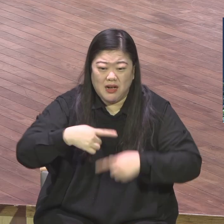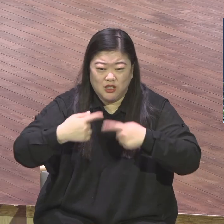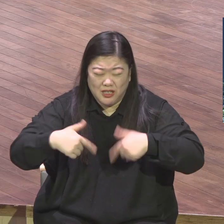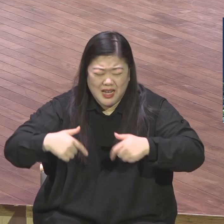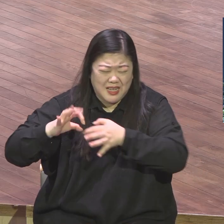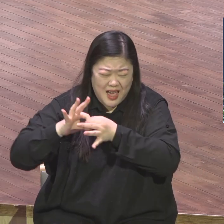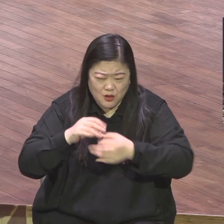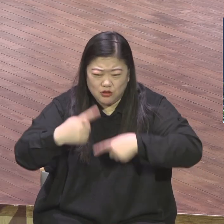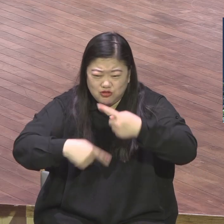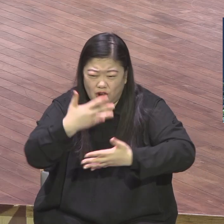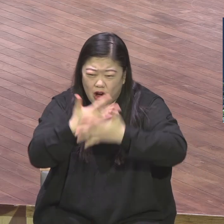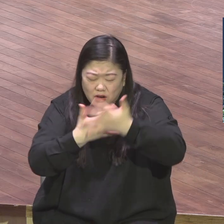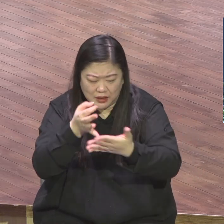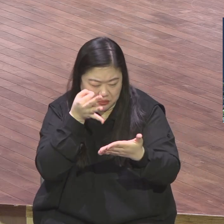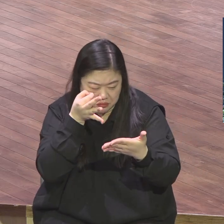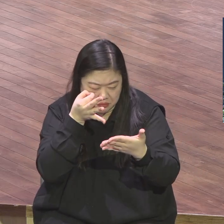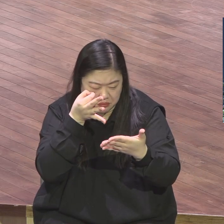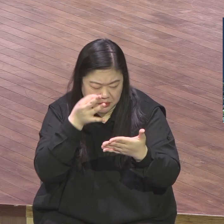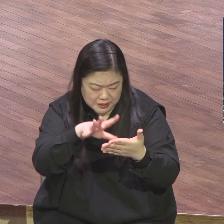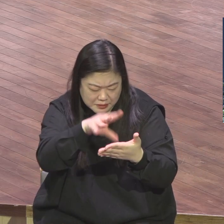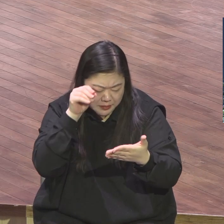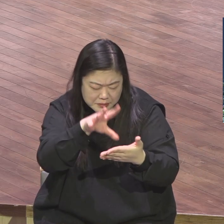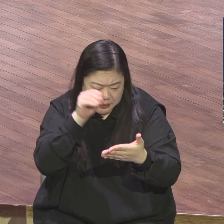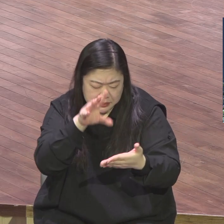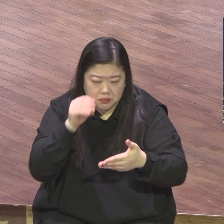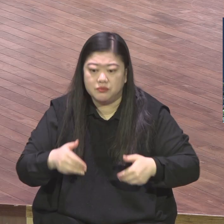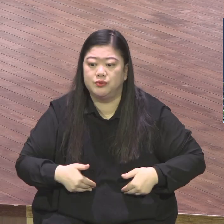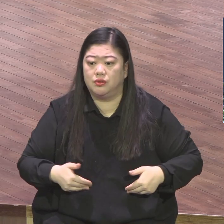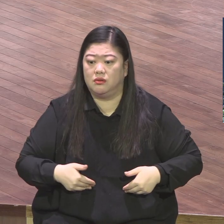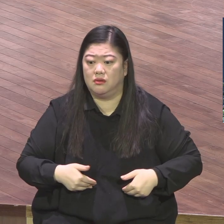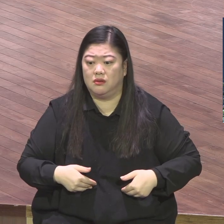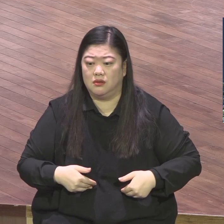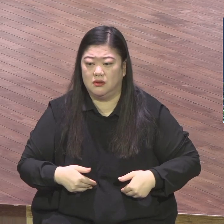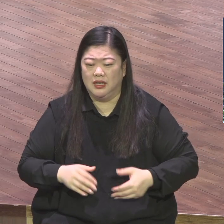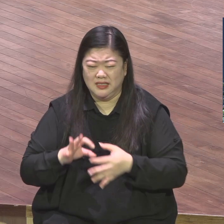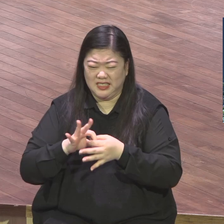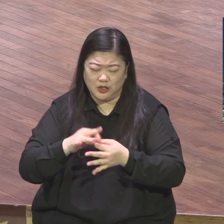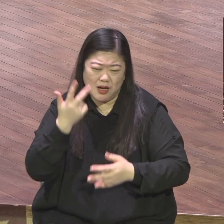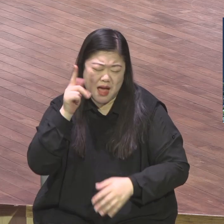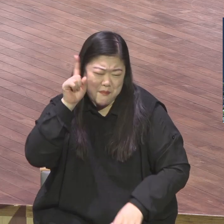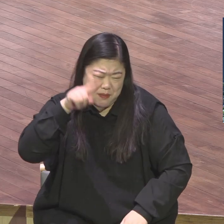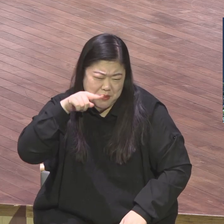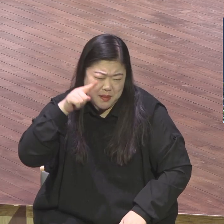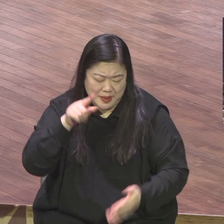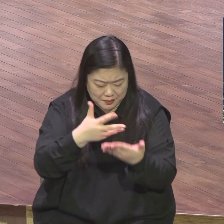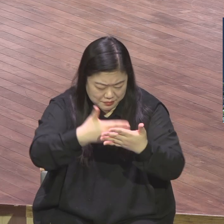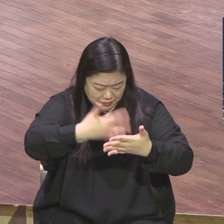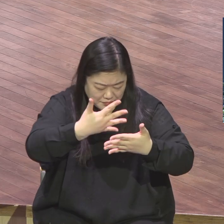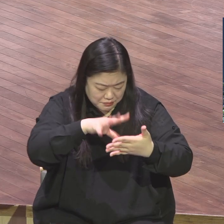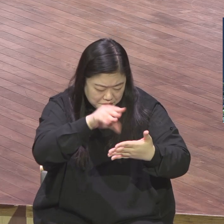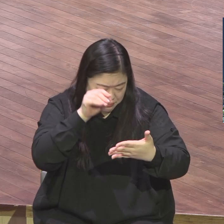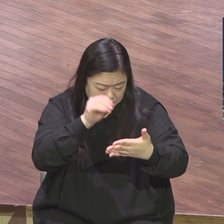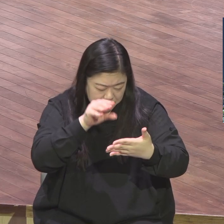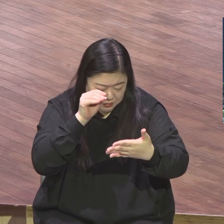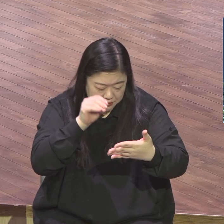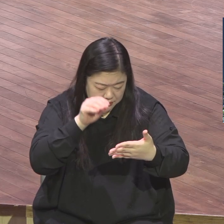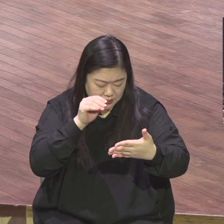때문에 얼마나 진실되게 얼마나 사실적으로 하나님 영적으로 하나님 뼈 주님 앞에서